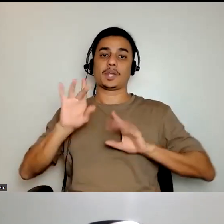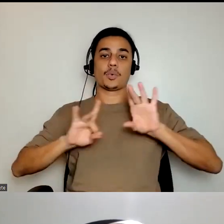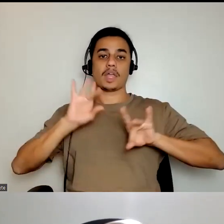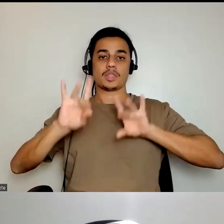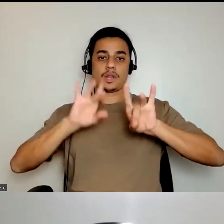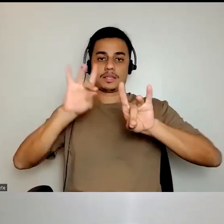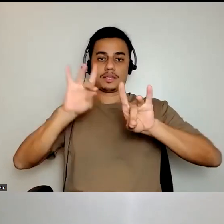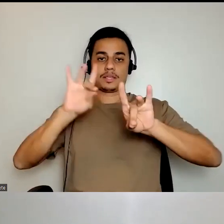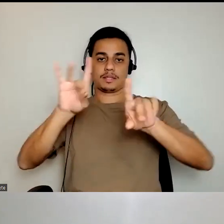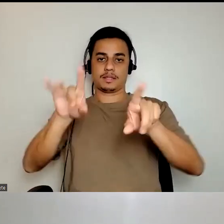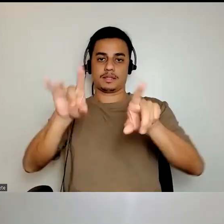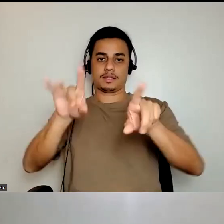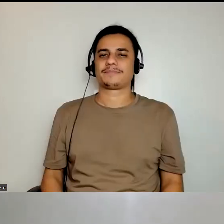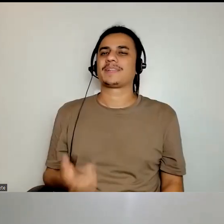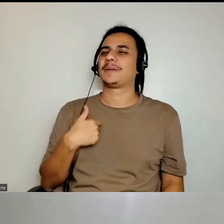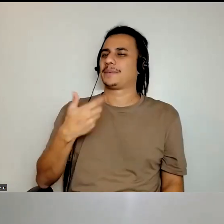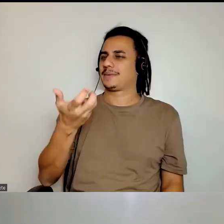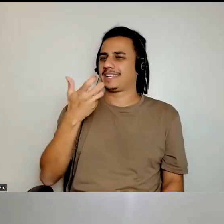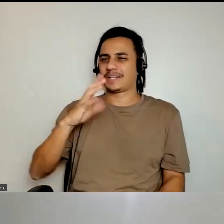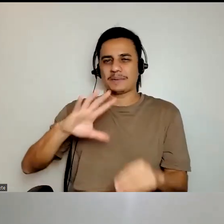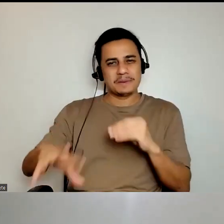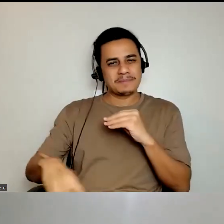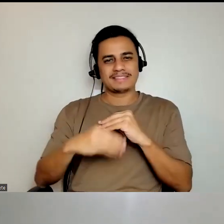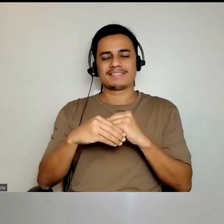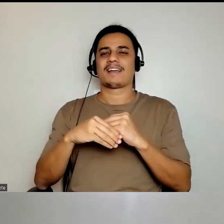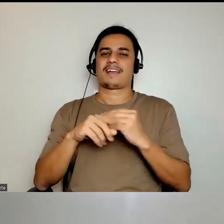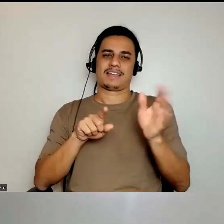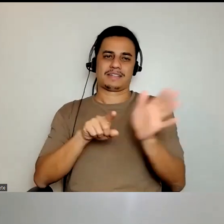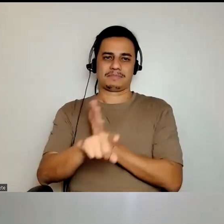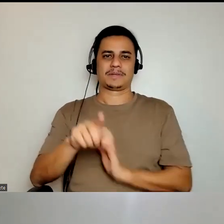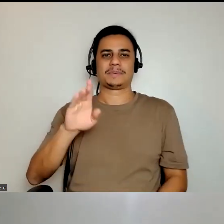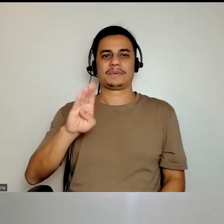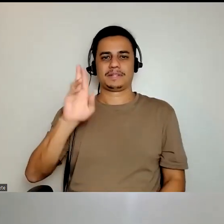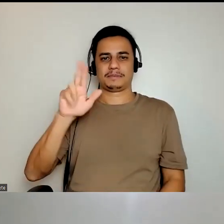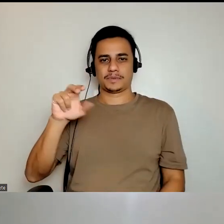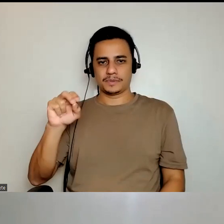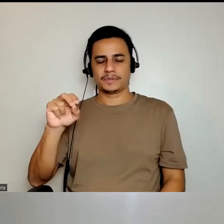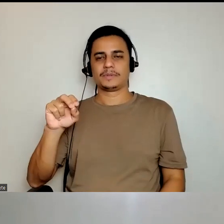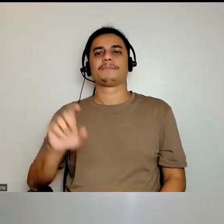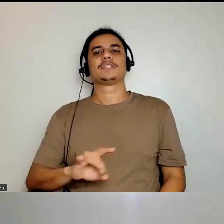Eu gostaria só de complementar a questão do Bruno, para além das práticas